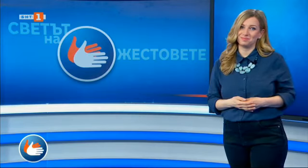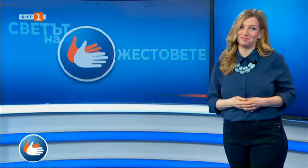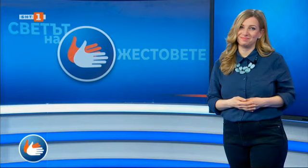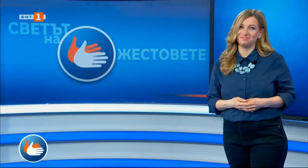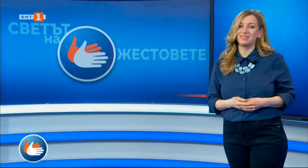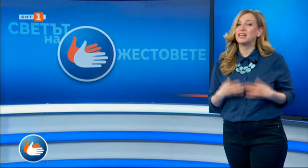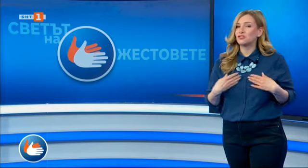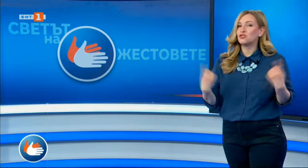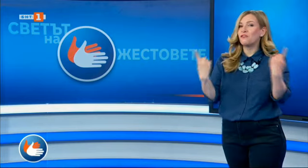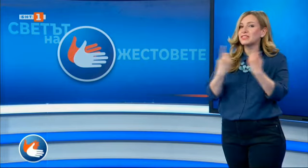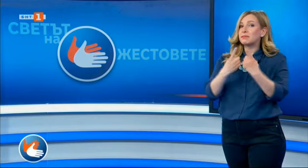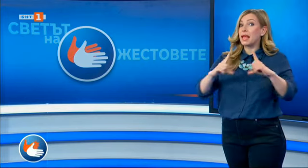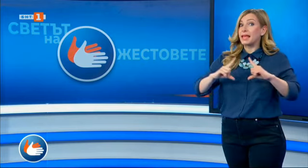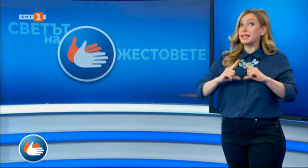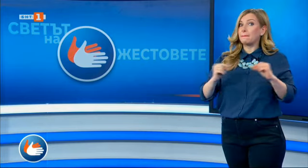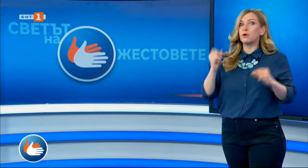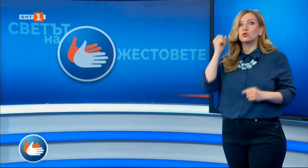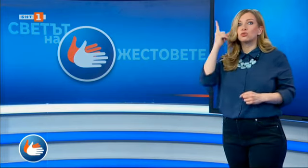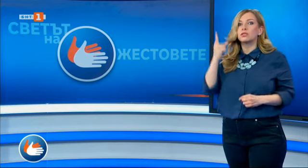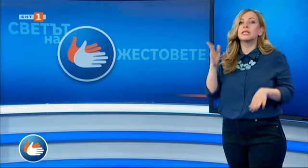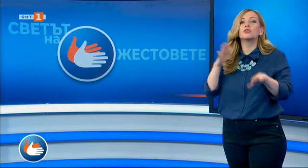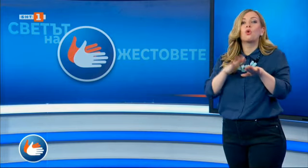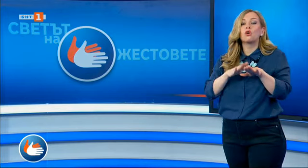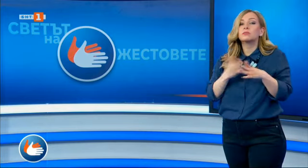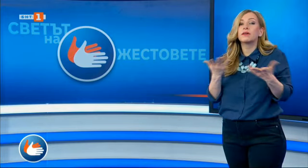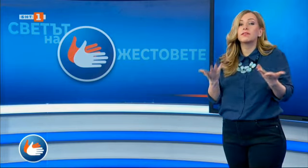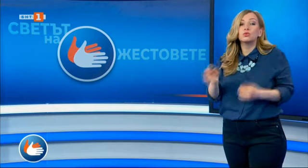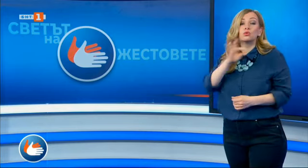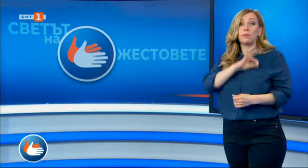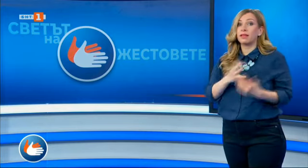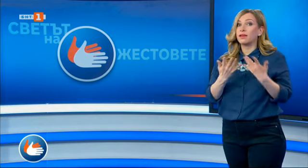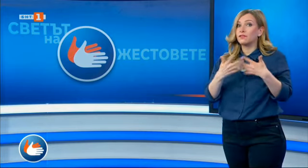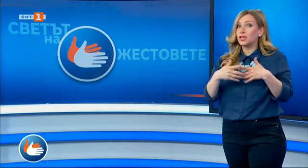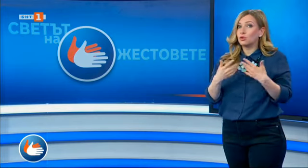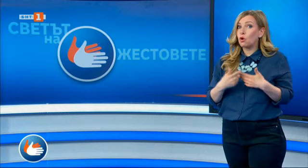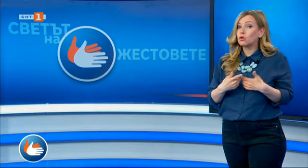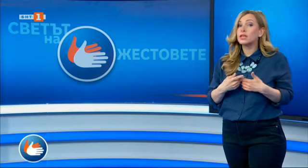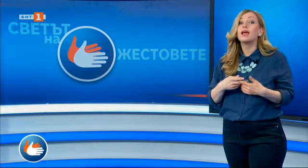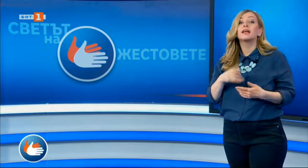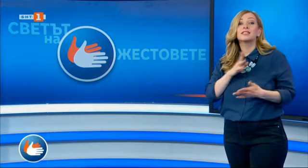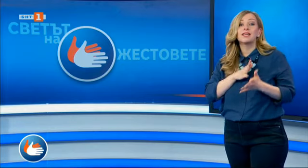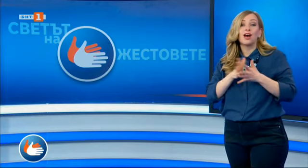Срещнахме ви с японски учени, за да се докоснем до постиженията в технологиите за хора в неравдостойно положение.